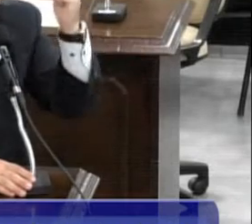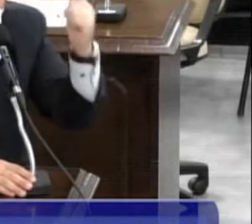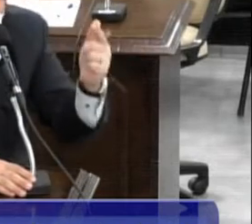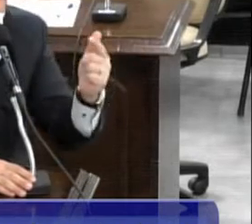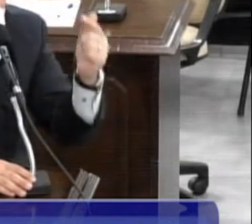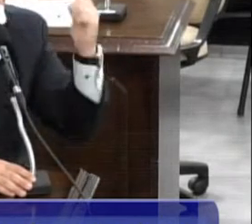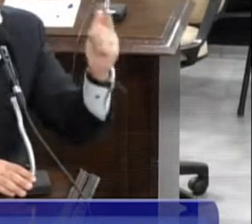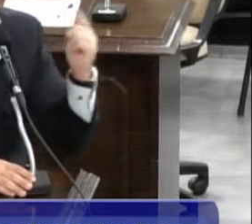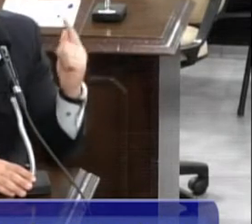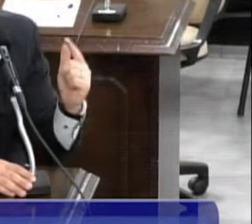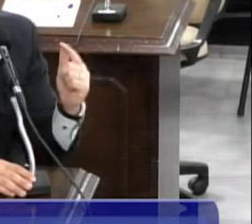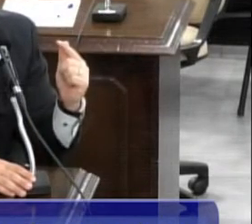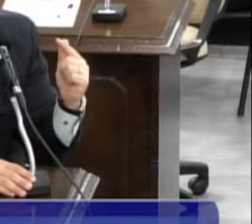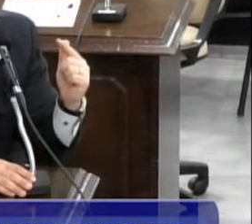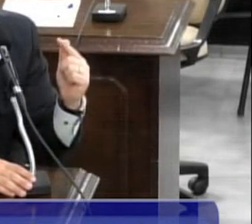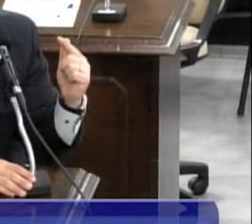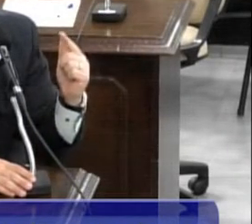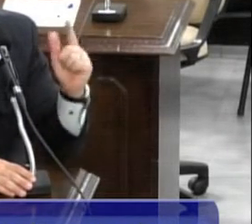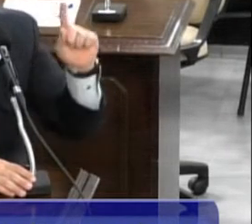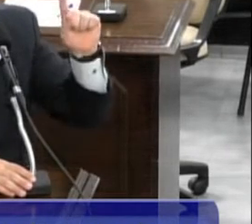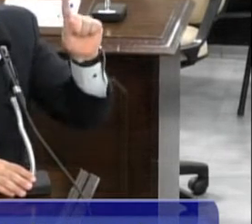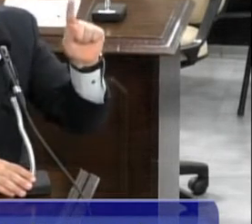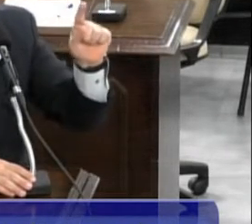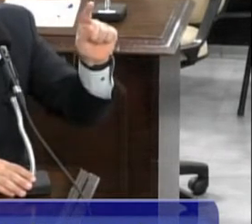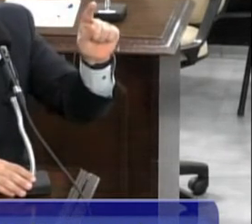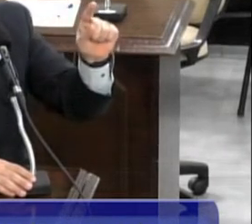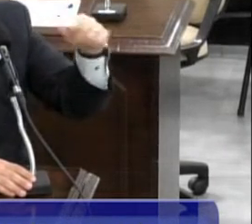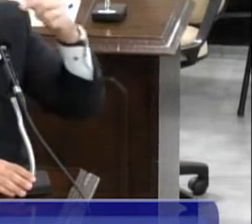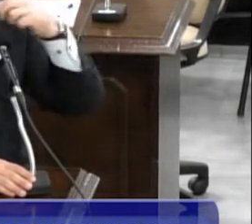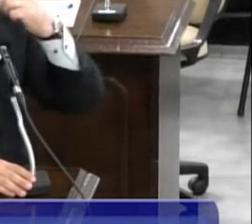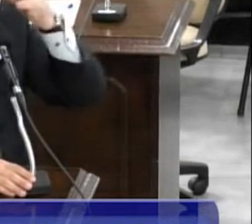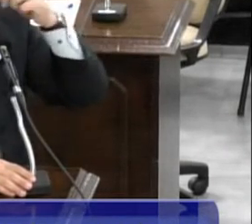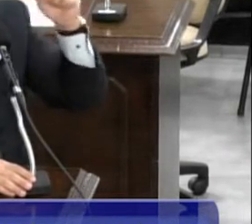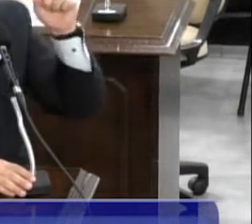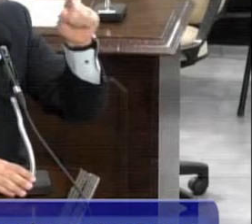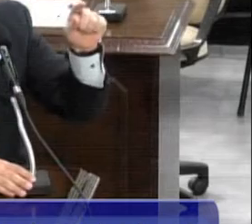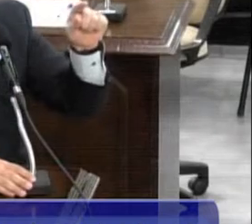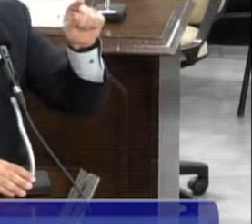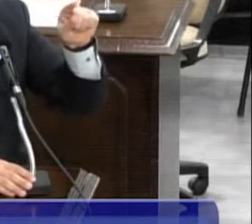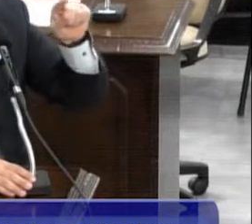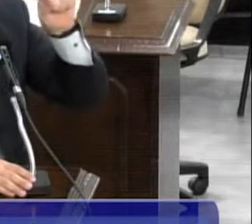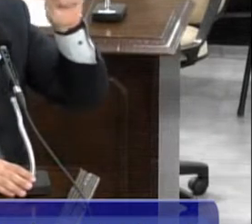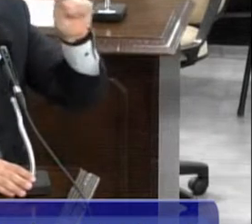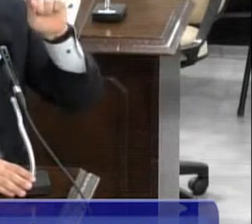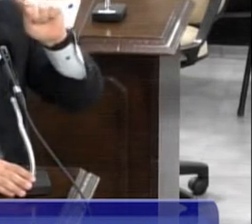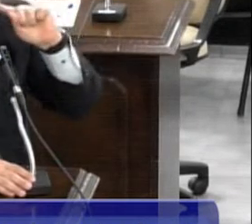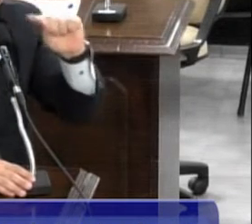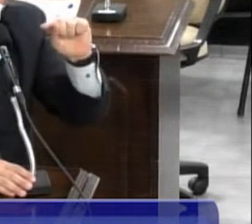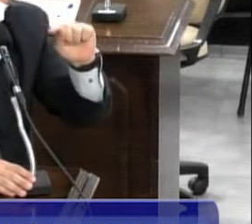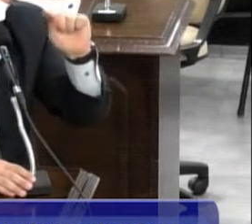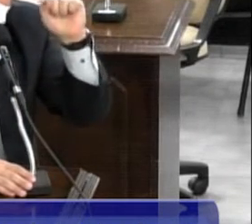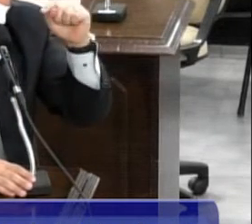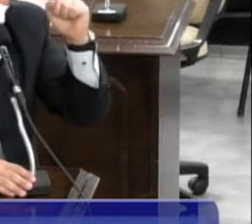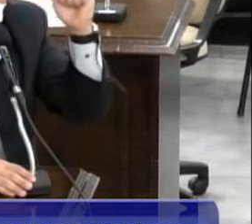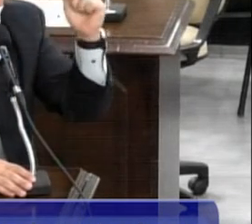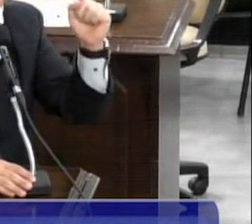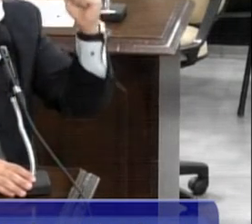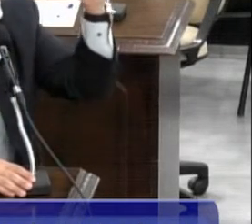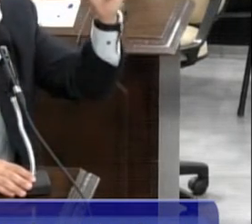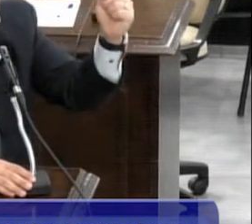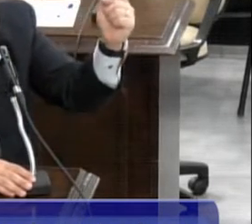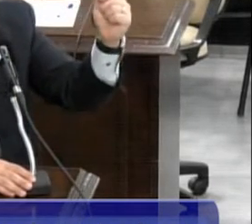a necessidade de criação do Terceiro Conselho Tutelar e também falou que está à disposição para participar da reunião, que será